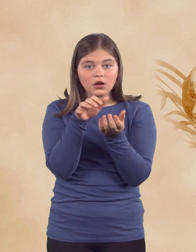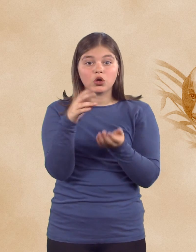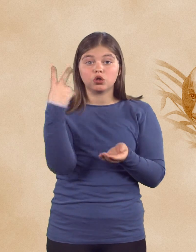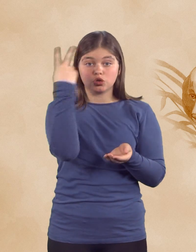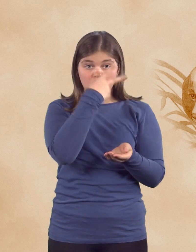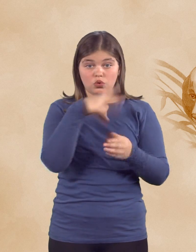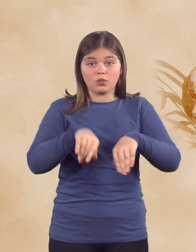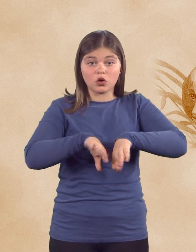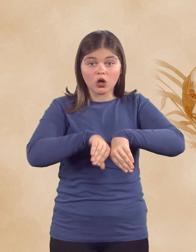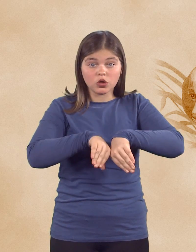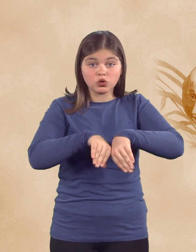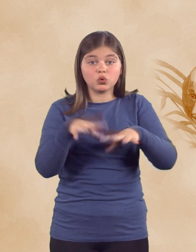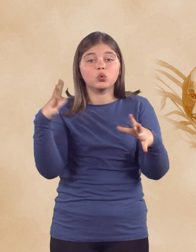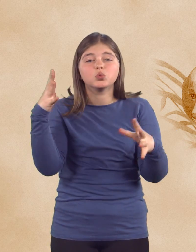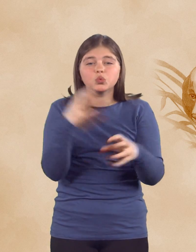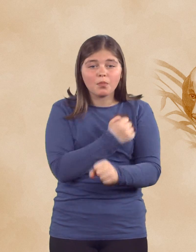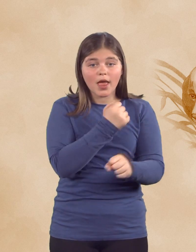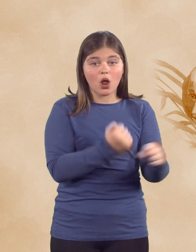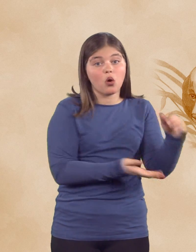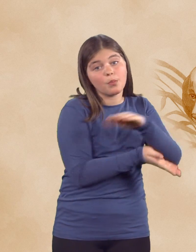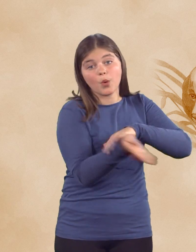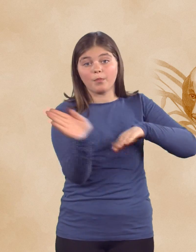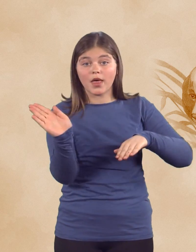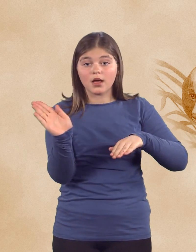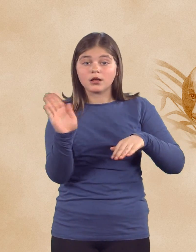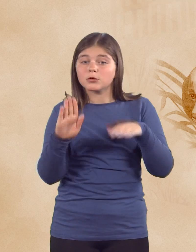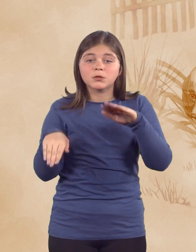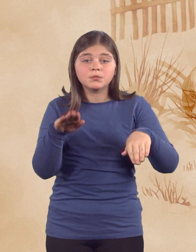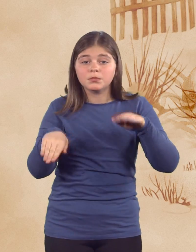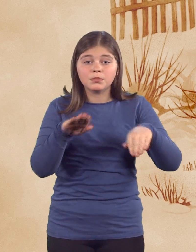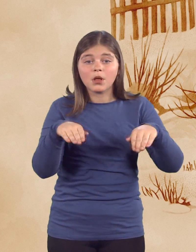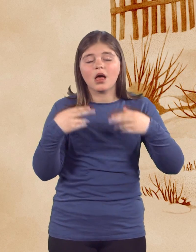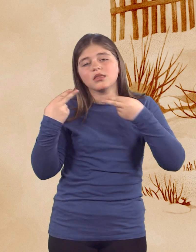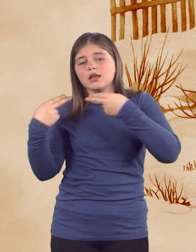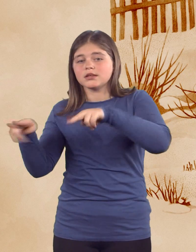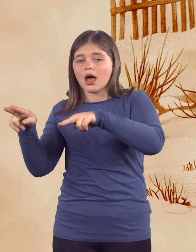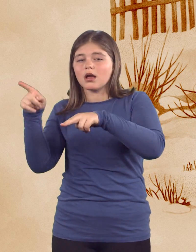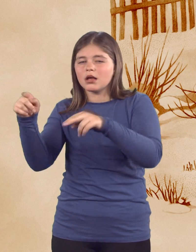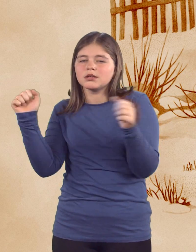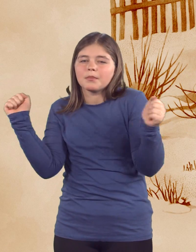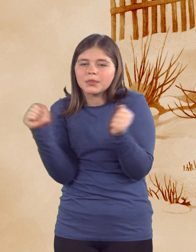Garde mu račko je uspelo pobegniti pred njim in zatekel se je nazaj k zmrznenemu ribniku.